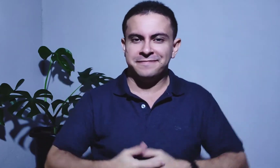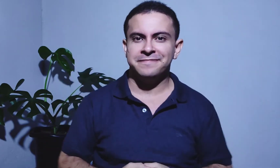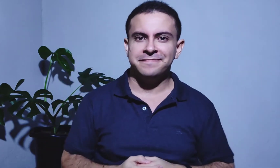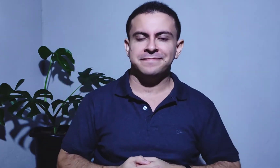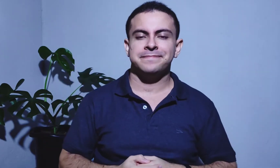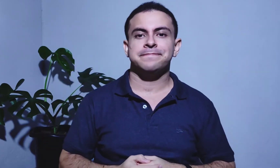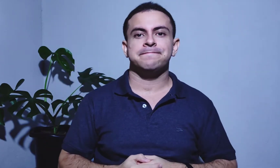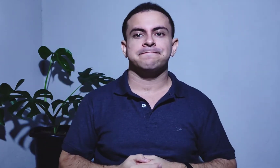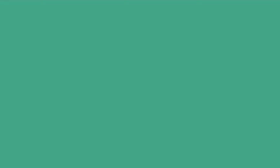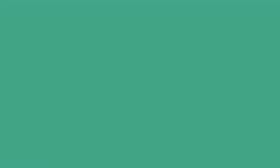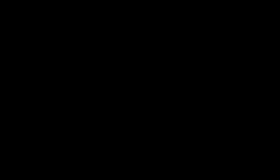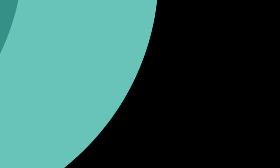explicar.